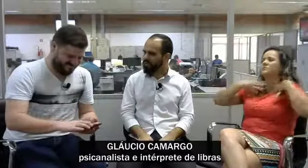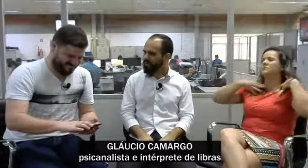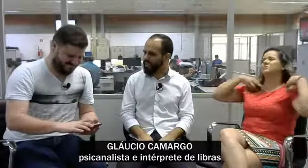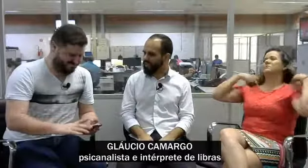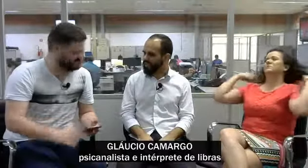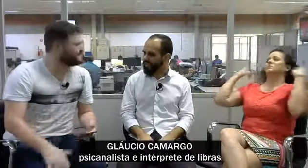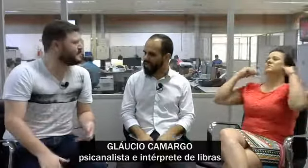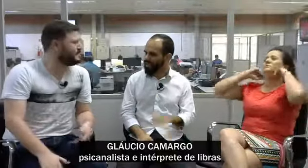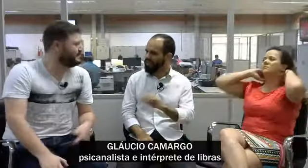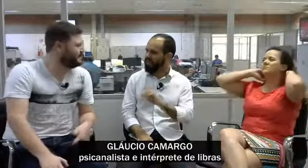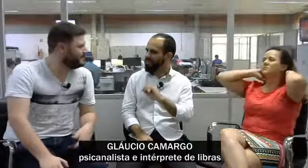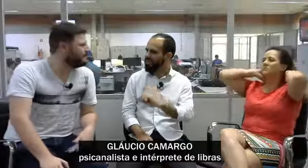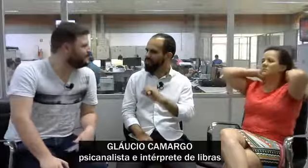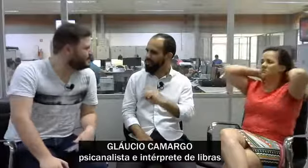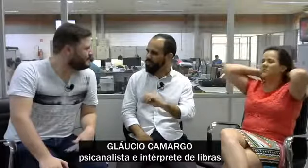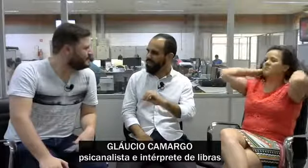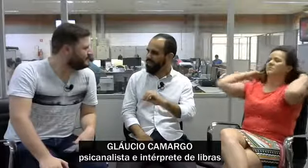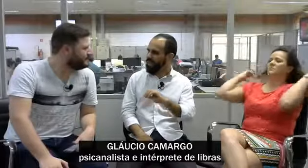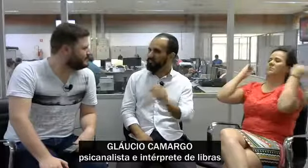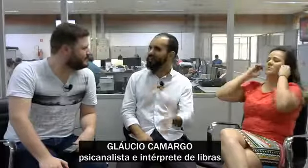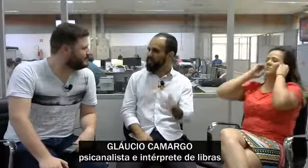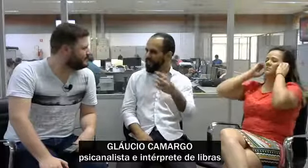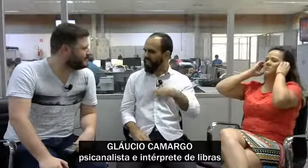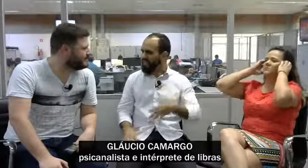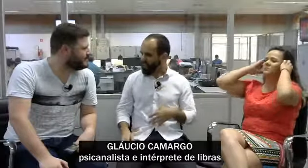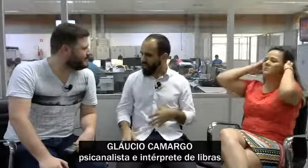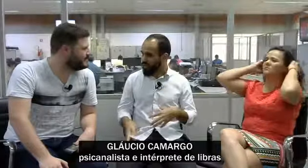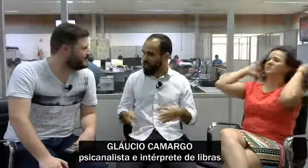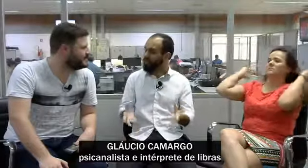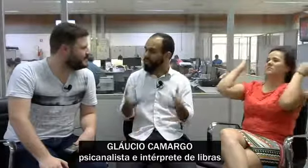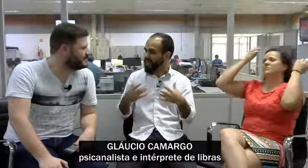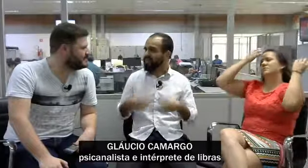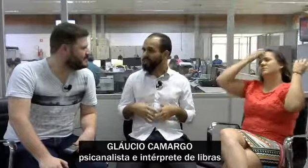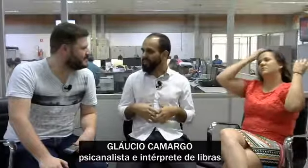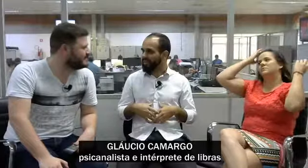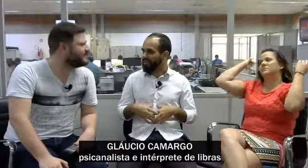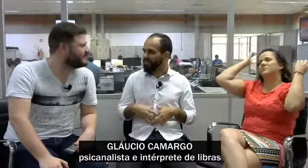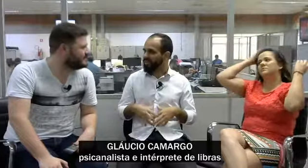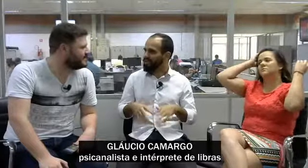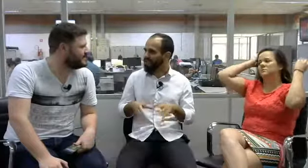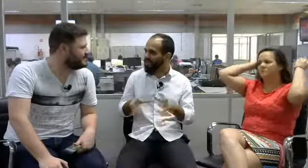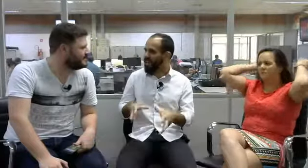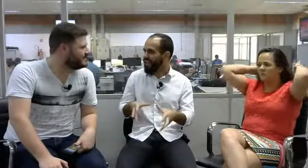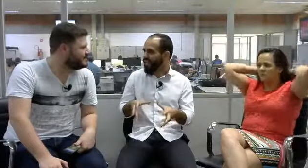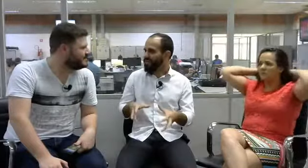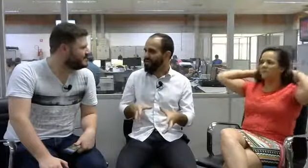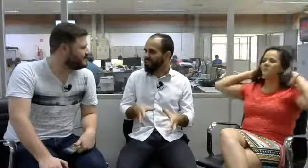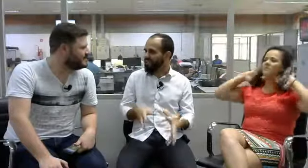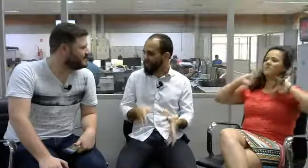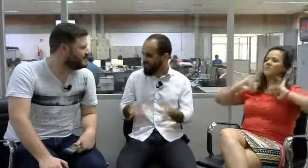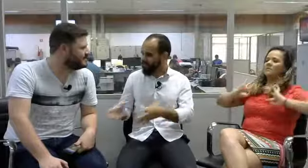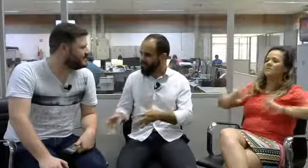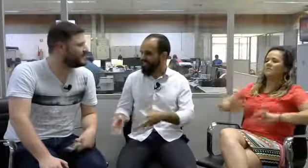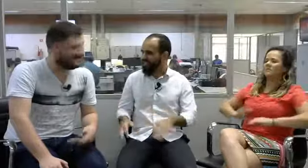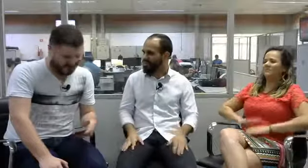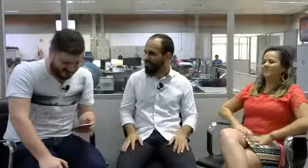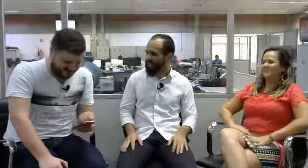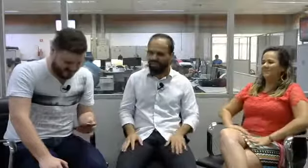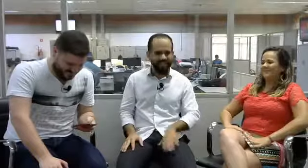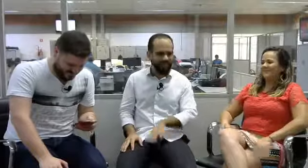humanos não nos interessamos muito pelo que é diferente de nós, não nos chama muito a atenção. Isso não é uma coisa que acontece com vocês, acontece com